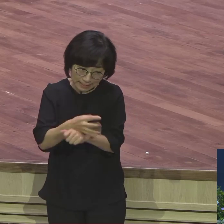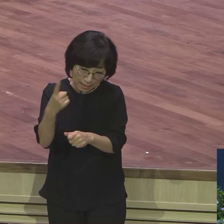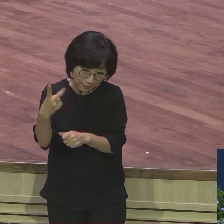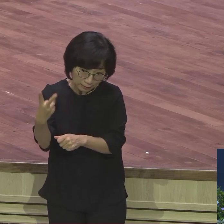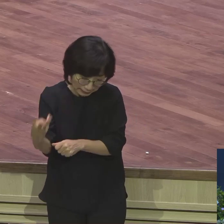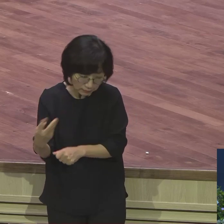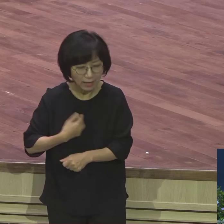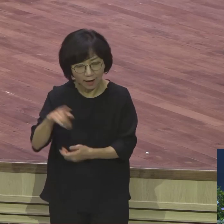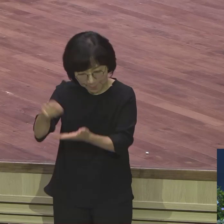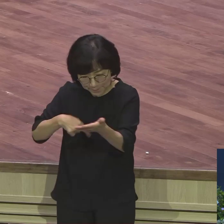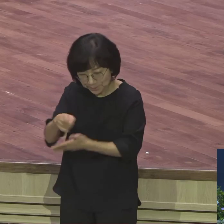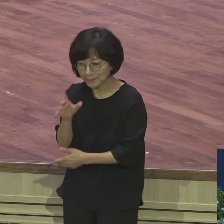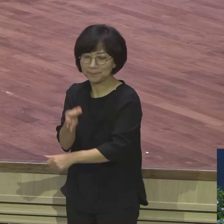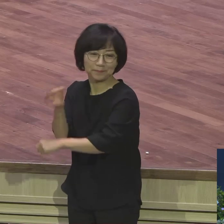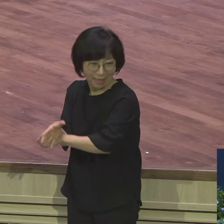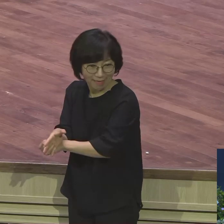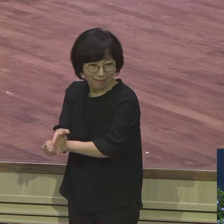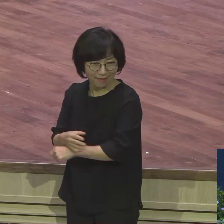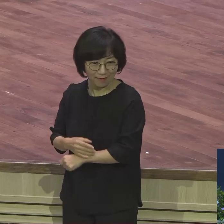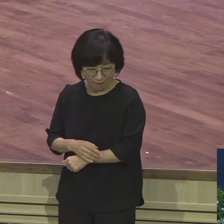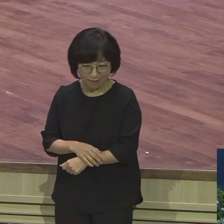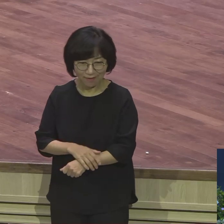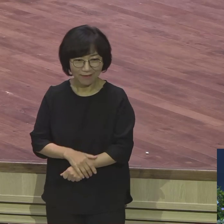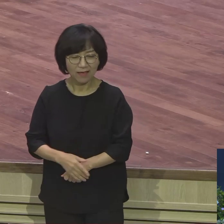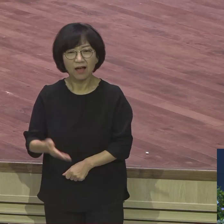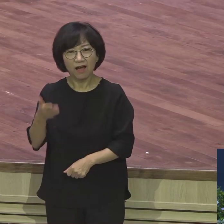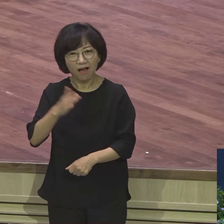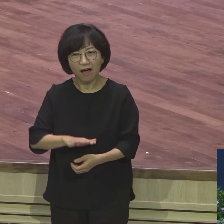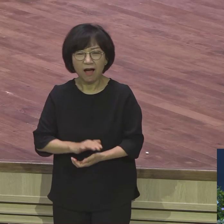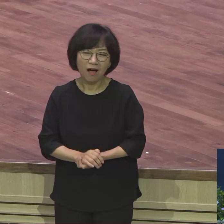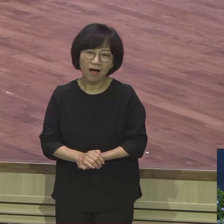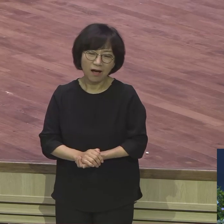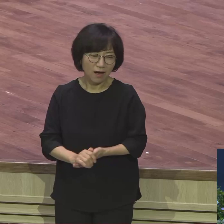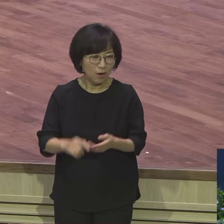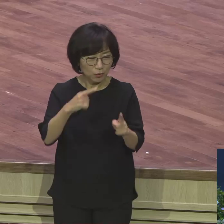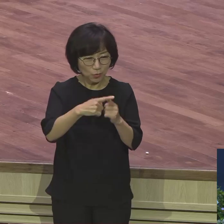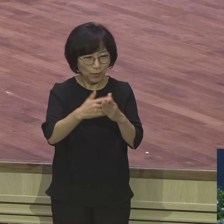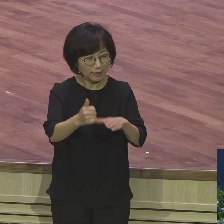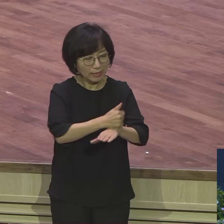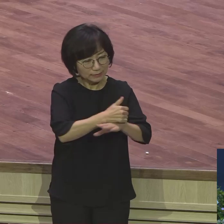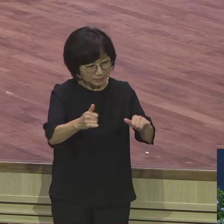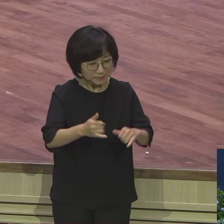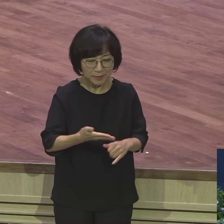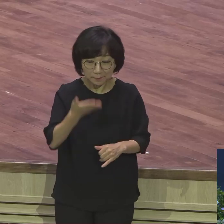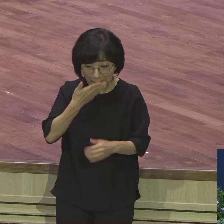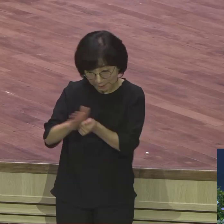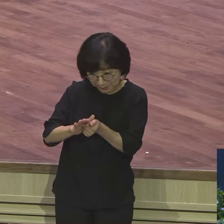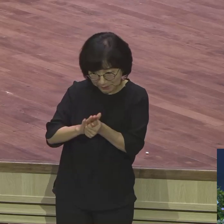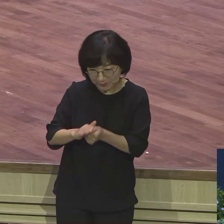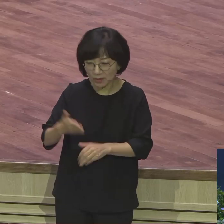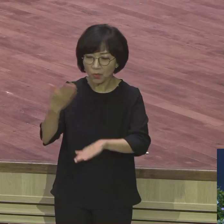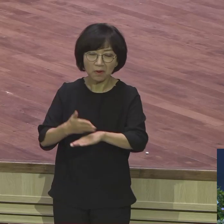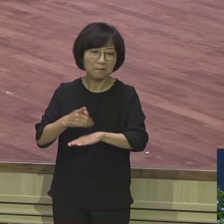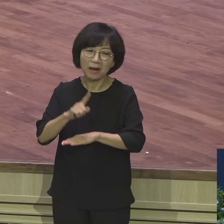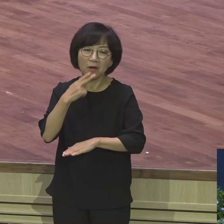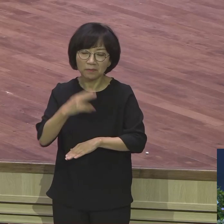아이고 잘 먹었습니다 그 말이라도 이 교인들의 얻어문이 처질이 돼가지고 고맙다 말도 안 해요 이상 거지들